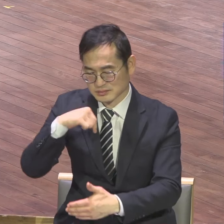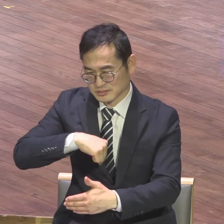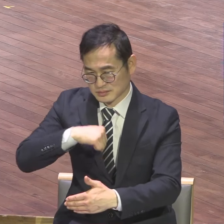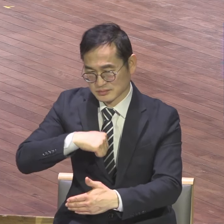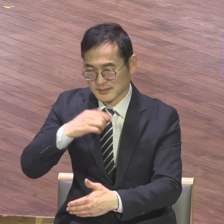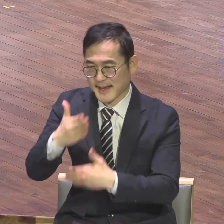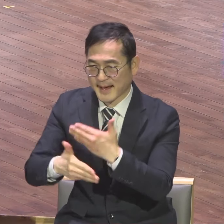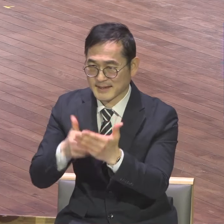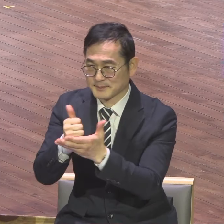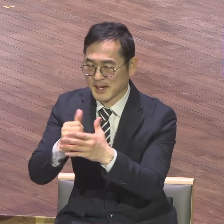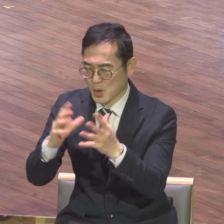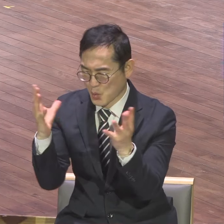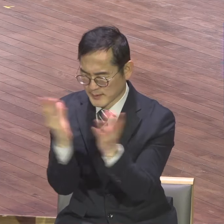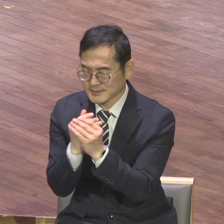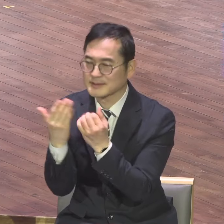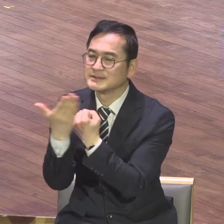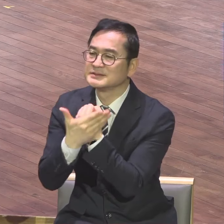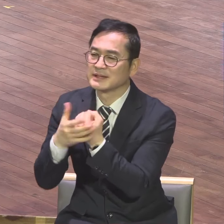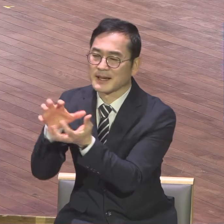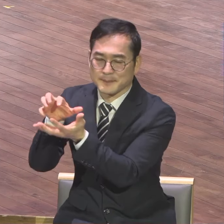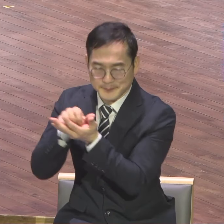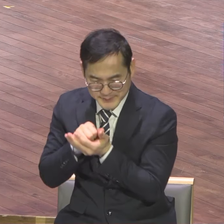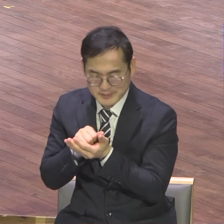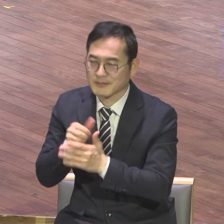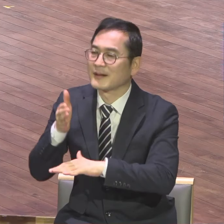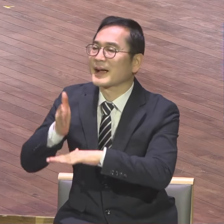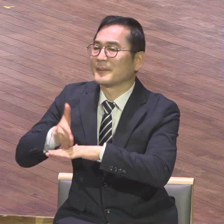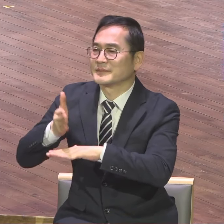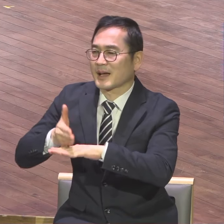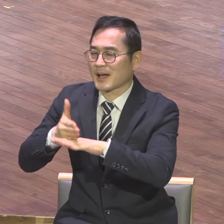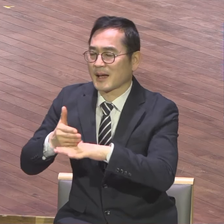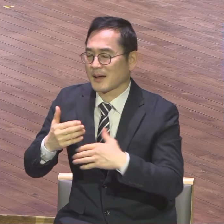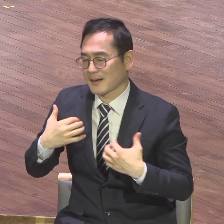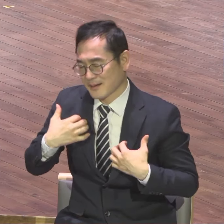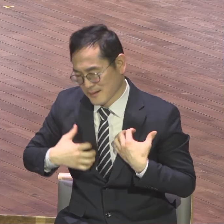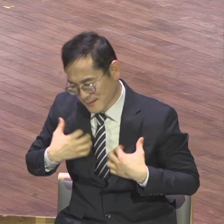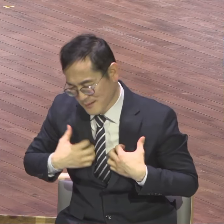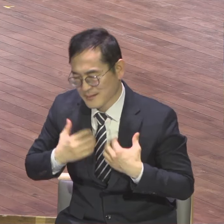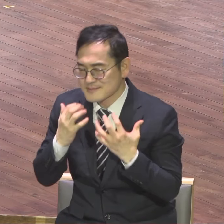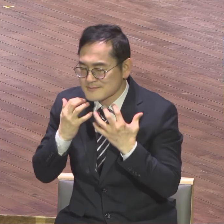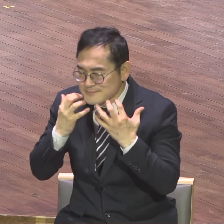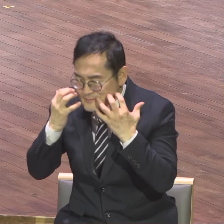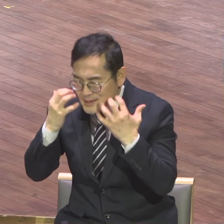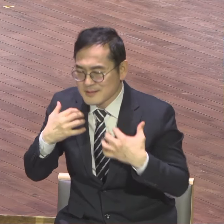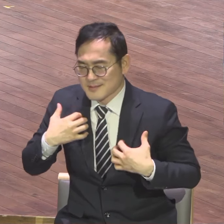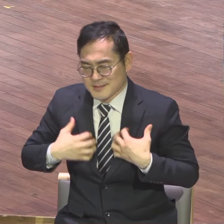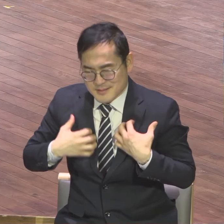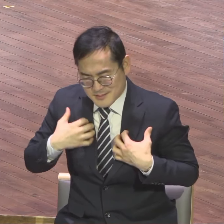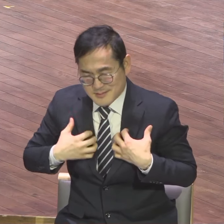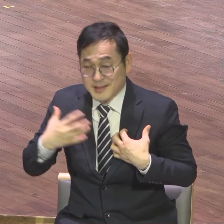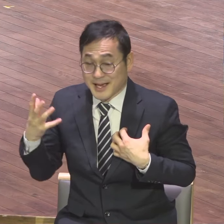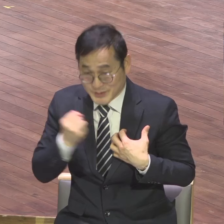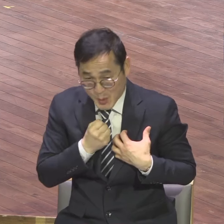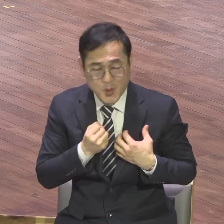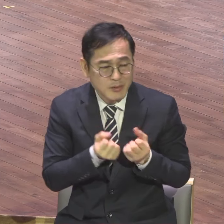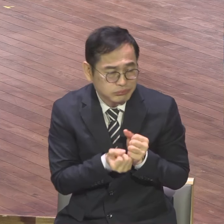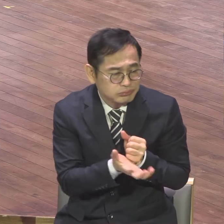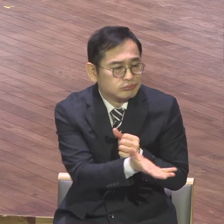절대 은혜 절대 감사 의식이 충만하시기 바랍니다 하나님의 은혜 하나님의